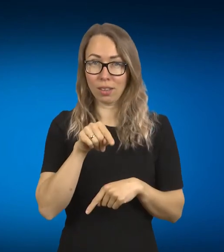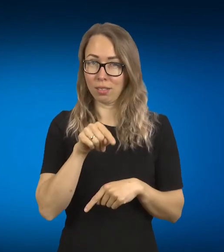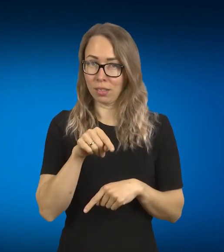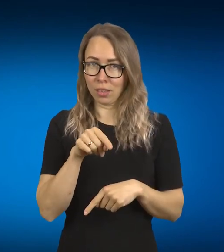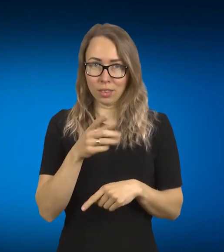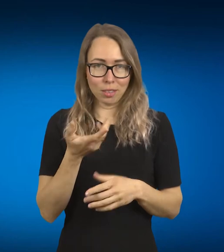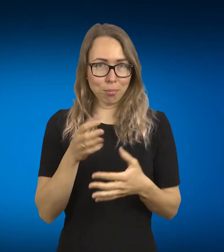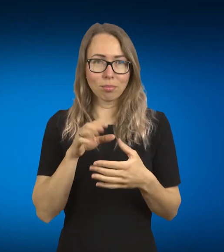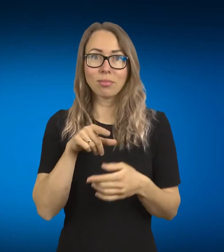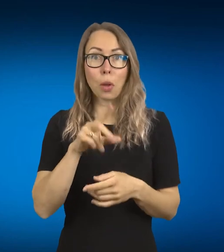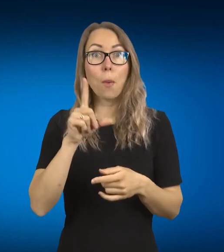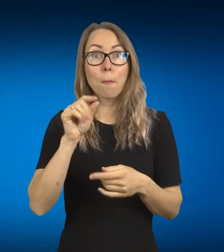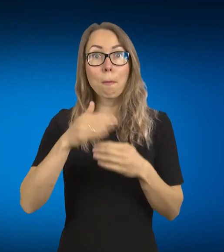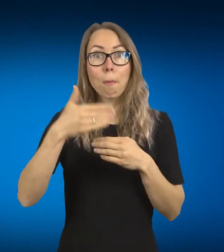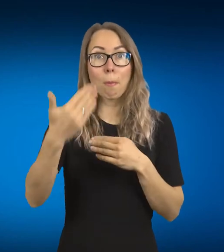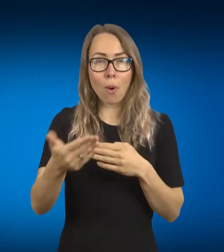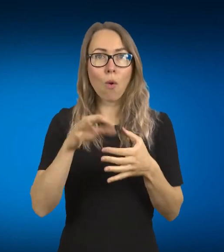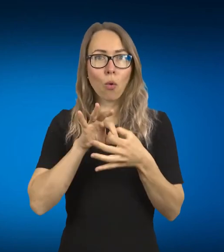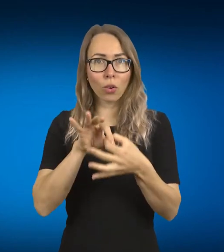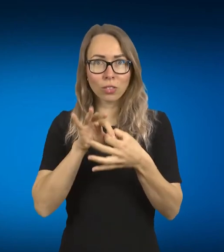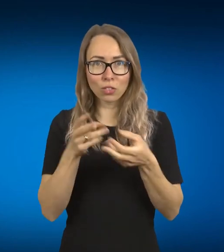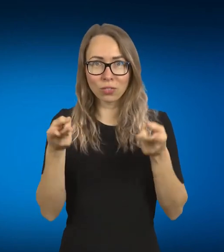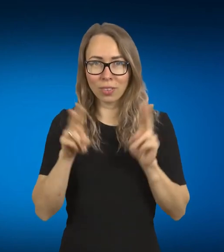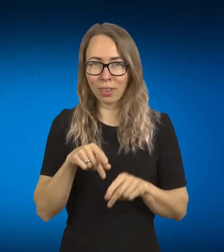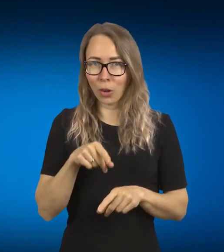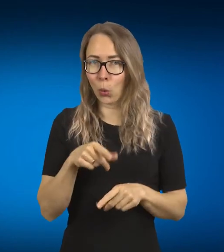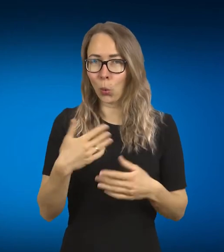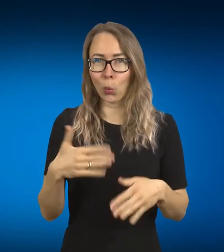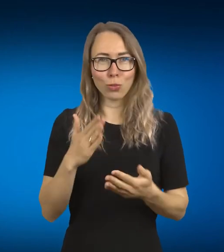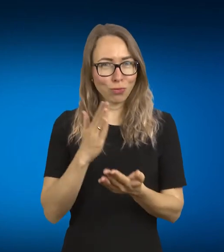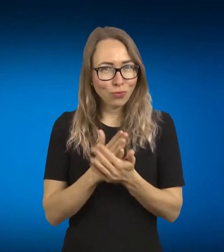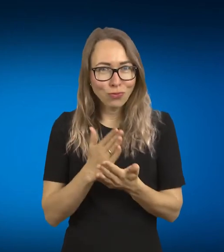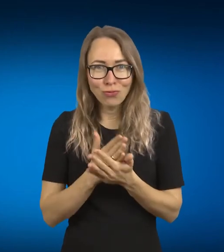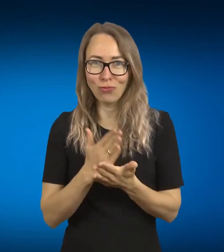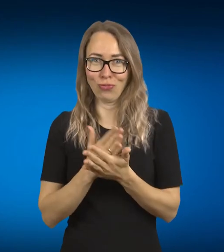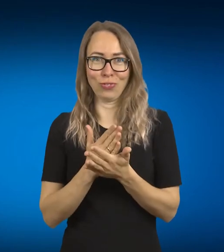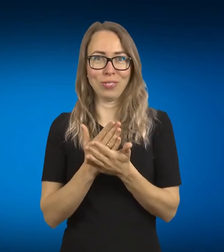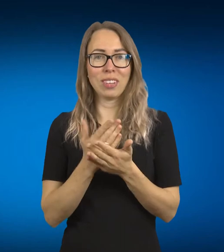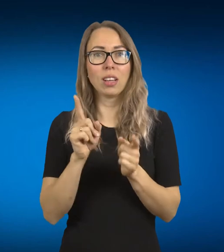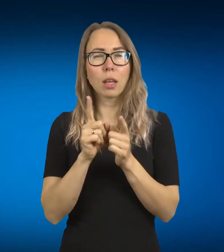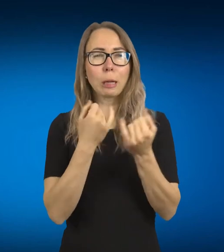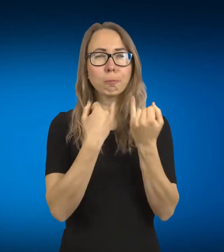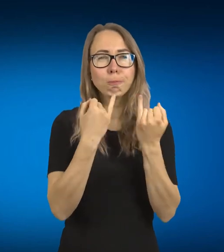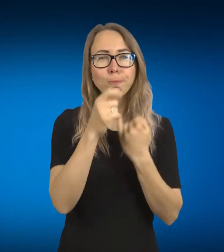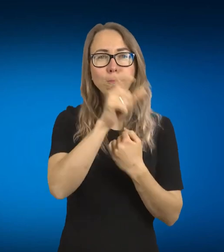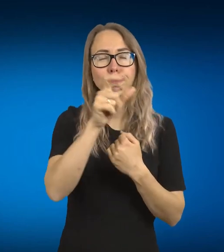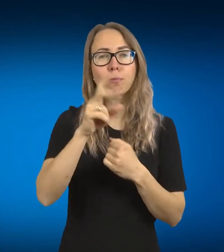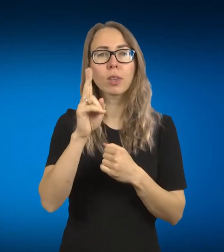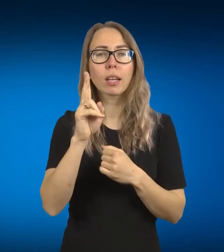žmonių kažkoks pastiprinimas, palaikymas ir konsultacijos su specialistais, tą pačią teisininko